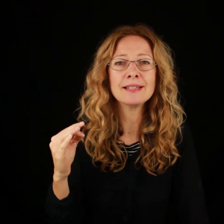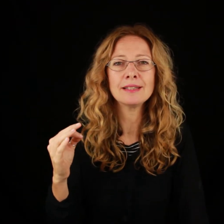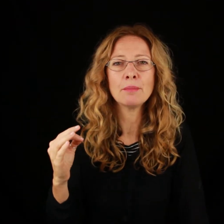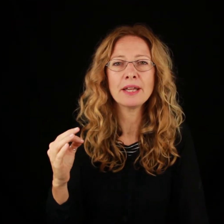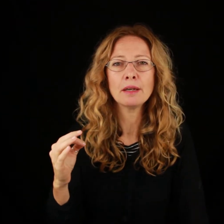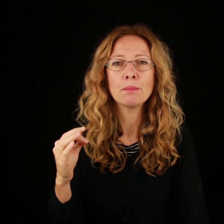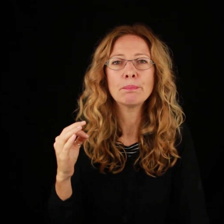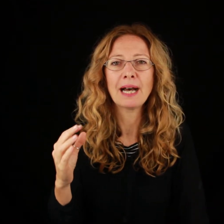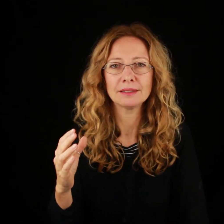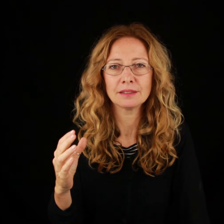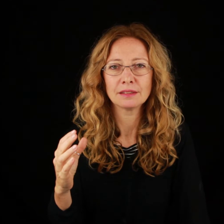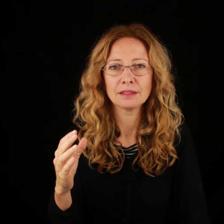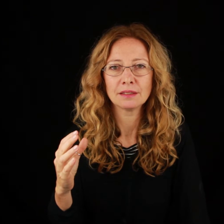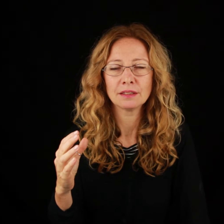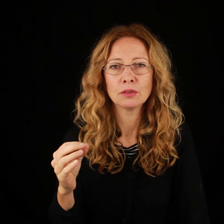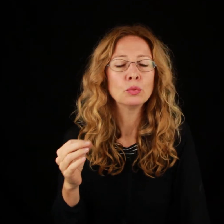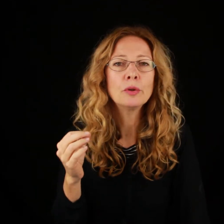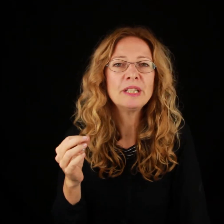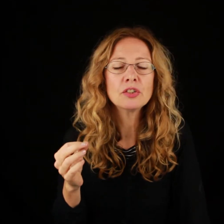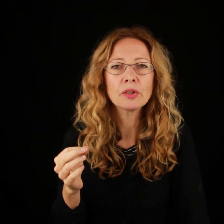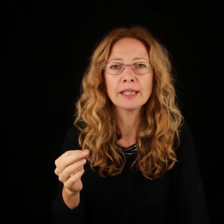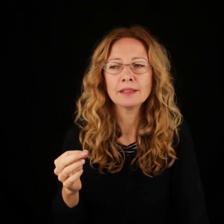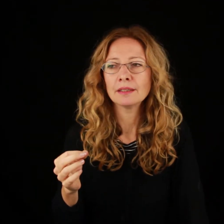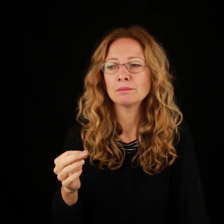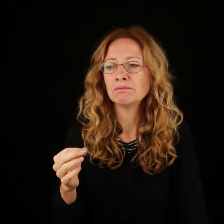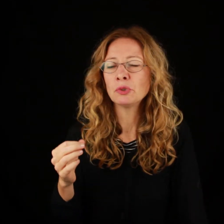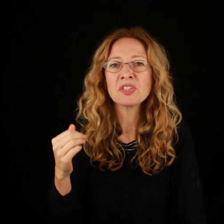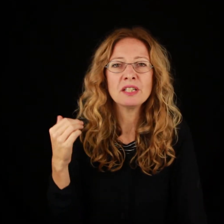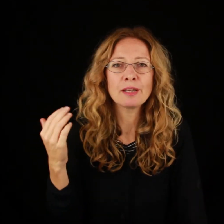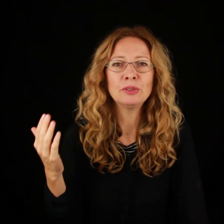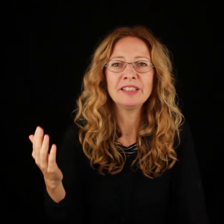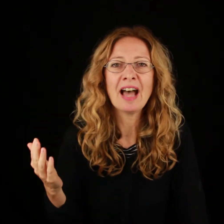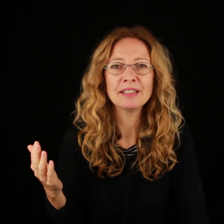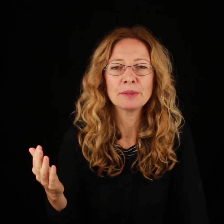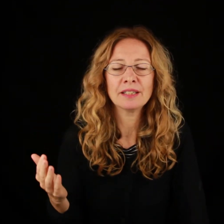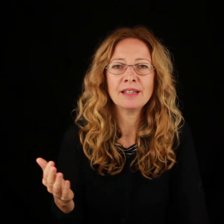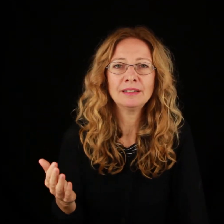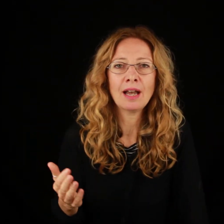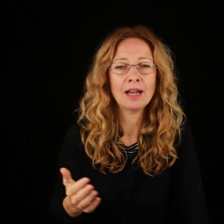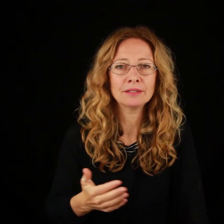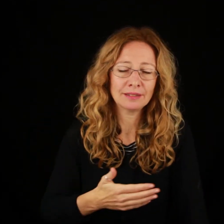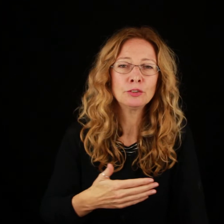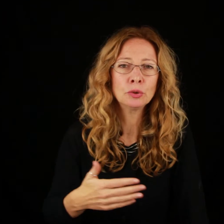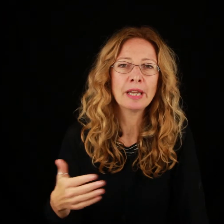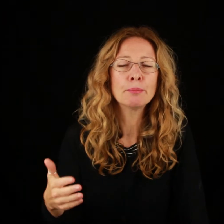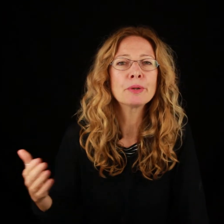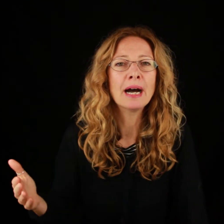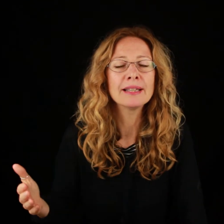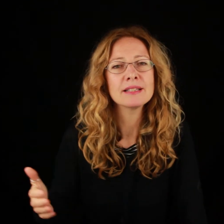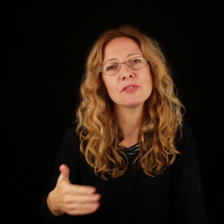sente chiamare Pat, un nomignolo che non sentiva da molti anni perché in realtà da tanto tempo ormai si